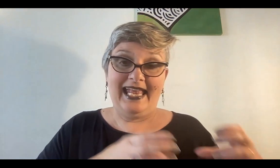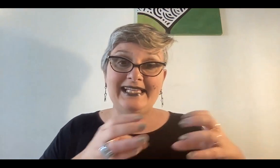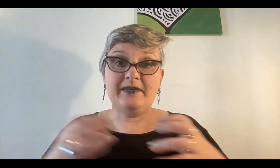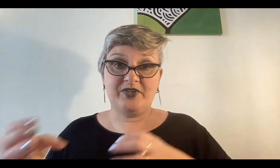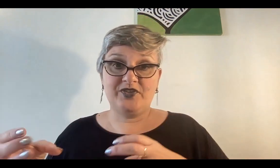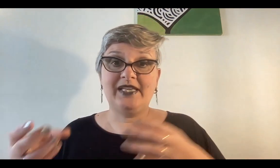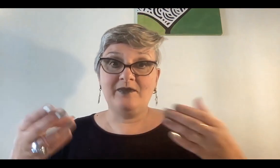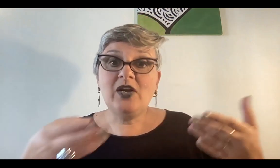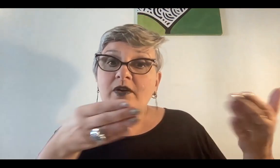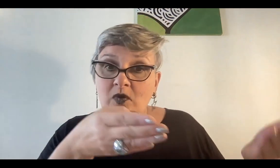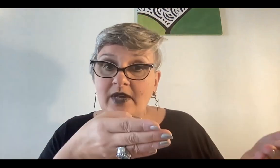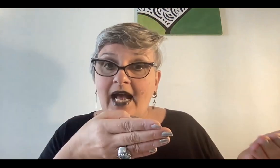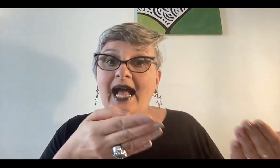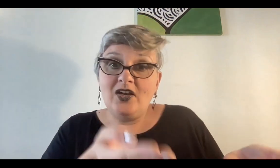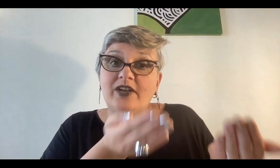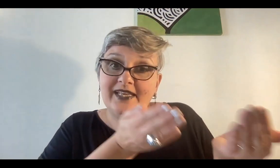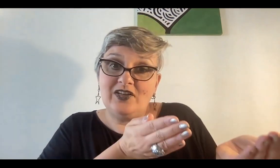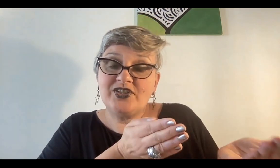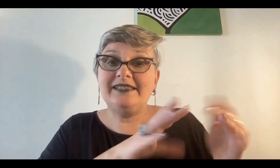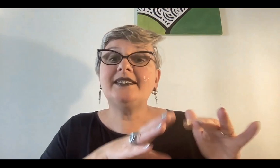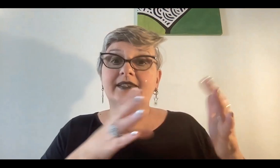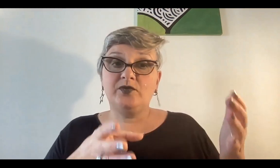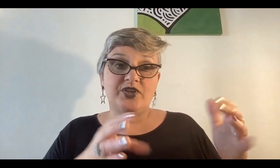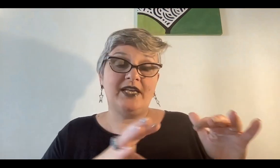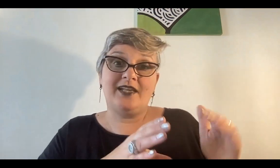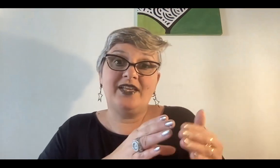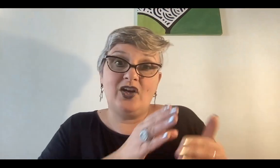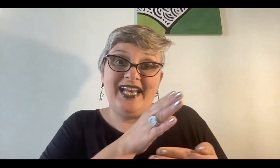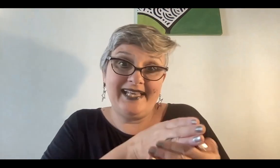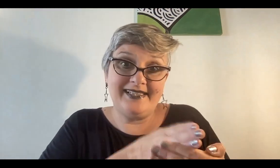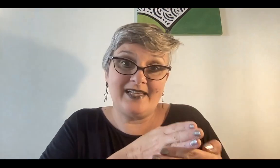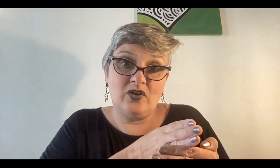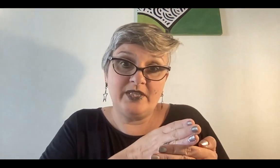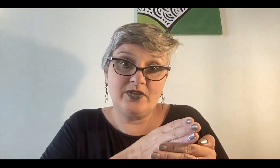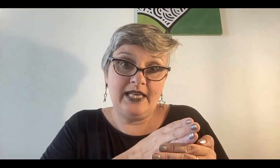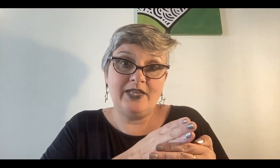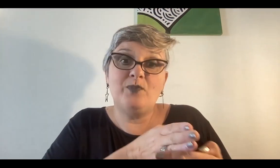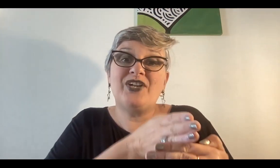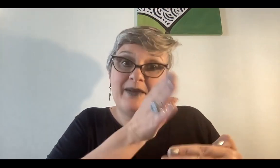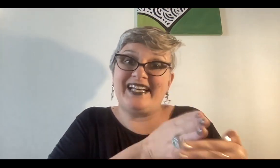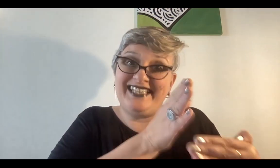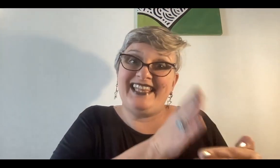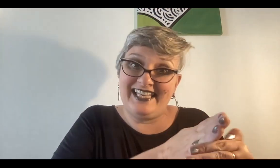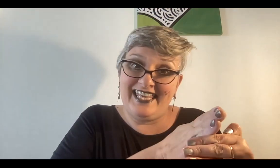ese proceso alquímico emula a lo que los celtas institucionalizados dijeron, este es el comienzo del año, porque a partir de aquí